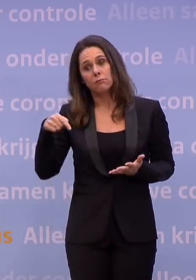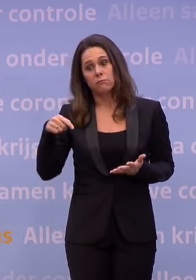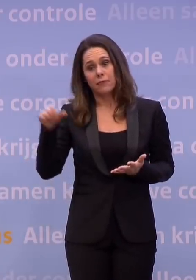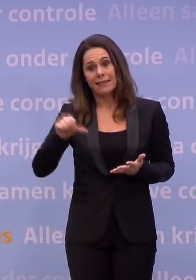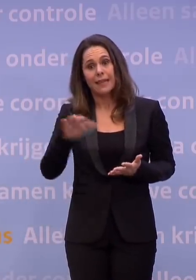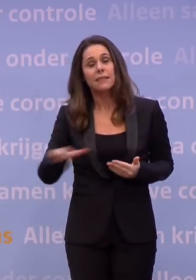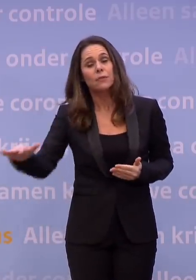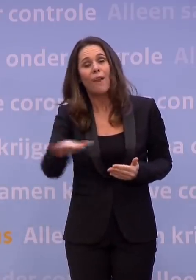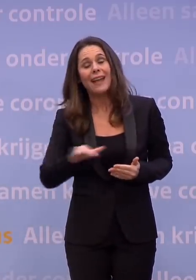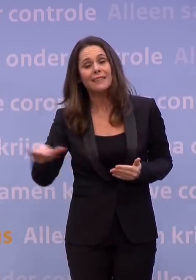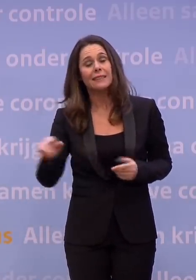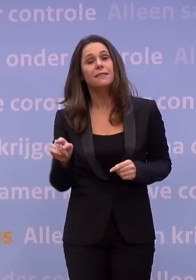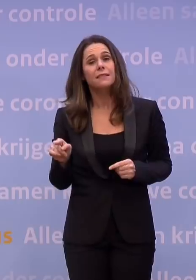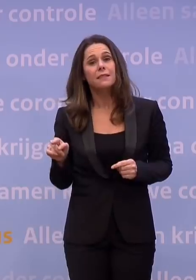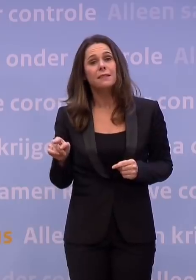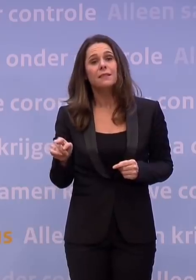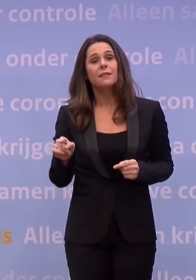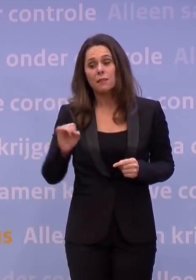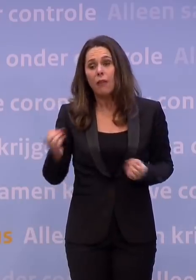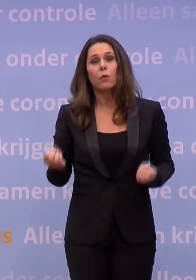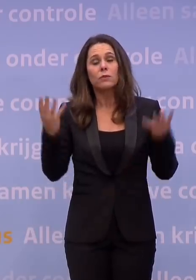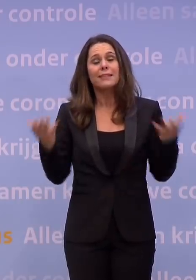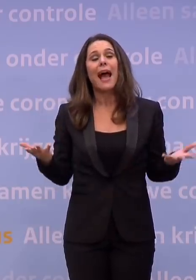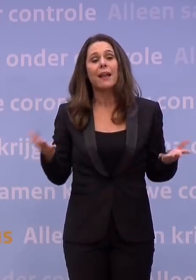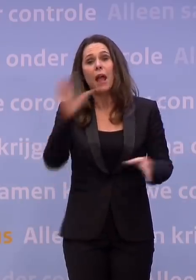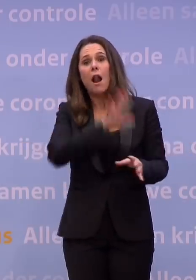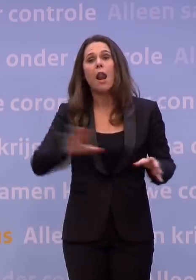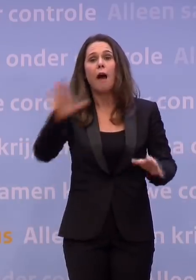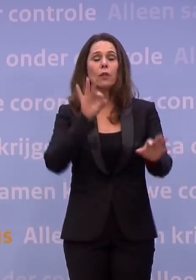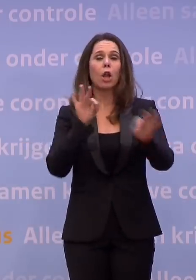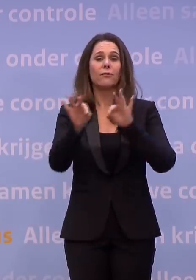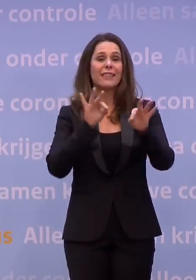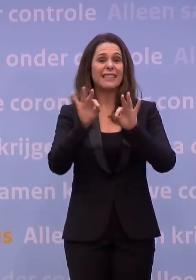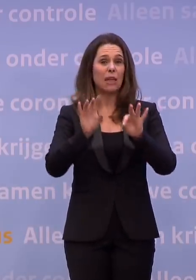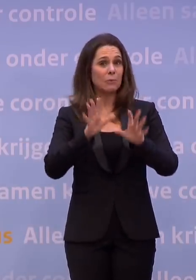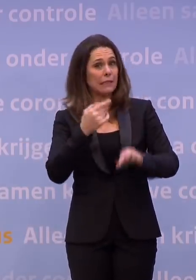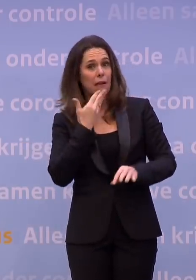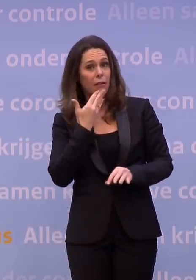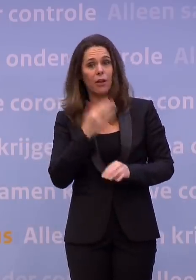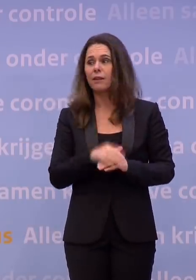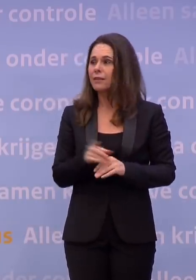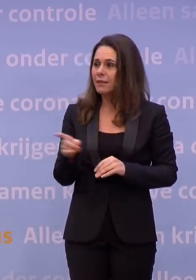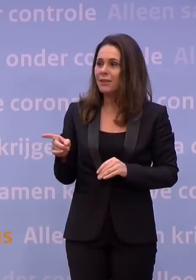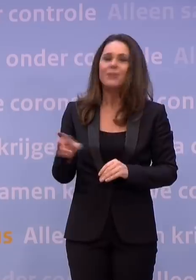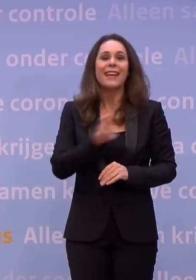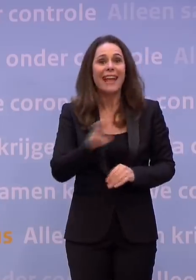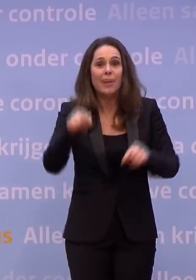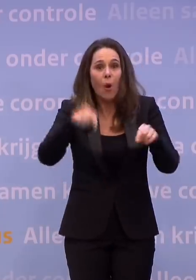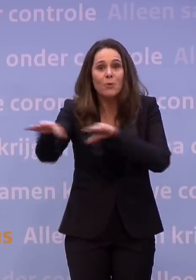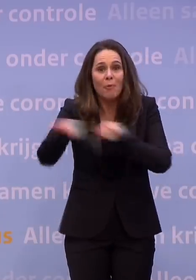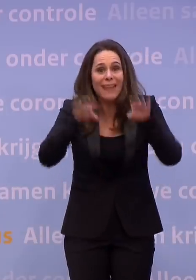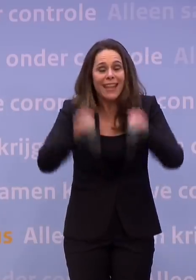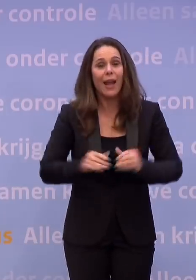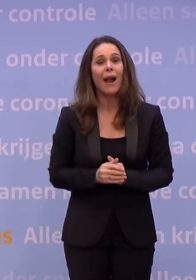er ook een situatie kan ontstaan dat een landelijke verkiezingen misschien niet zo handig zijn. Dat is ook een reden natuurlijk om deze maatregelen nu te nemen.